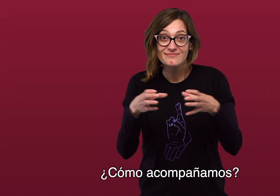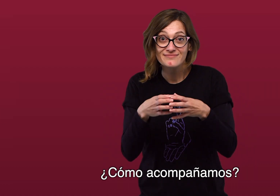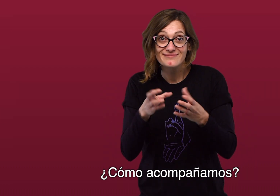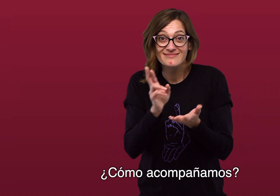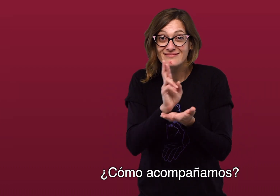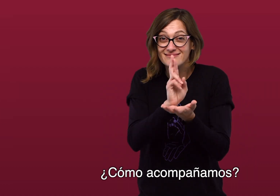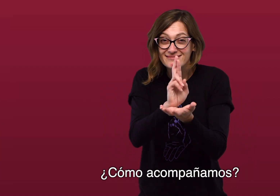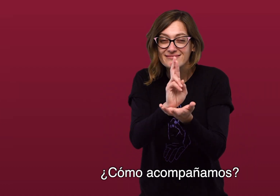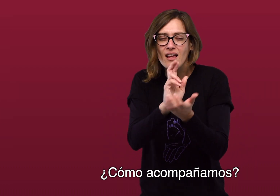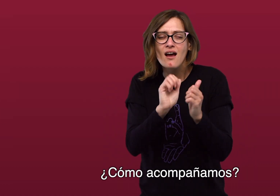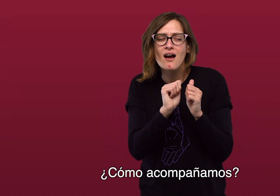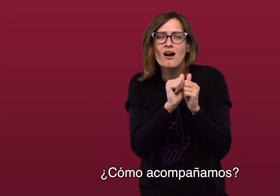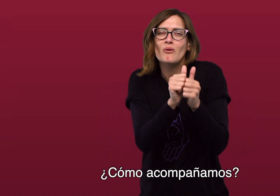¿Cómo acompañamos?